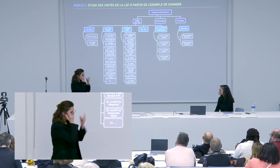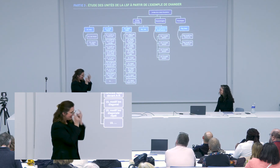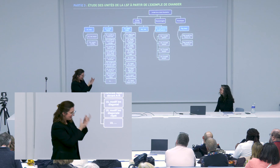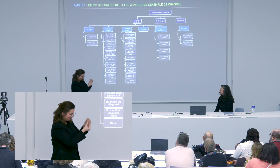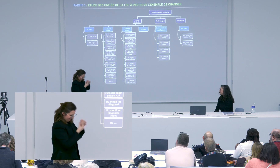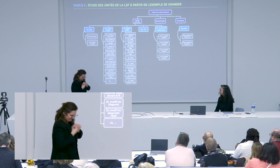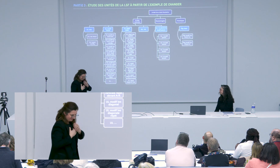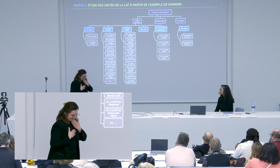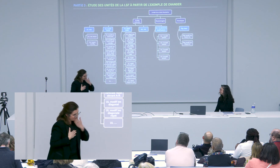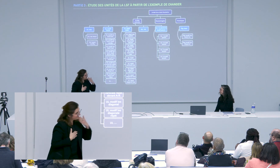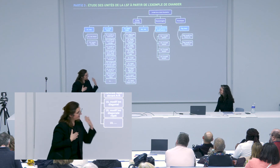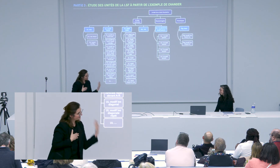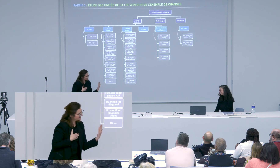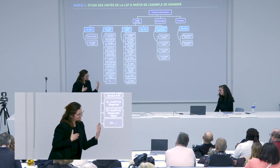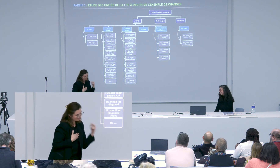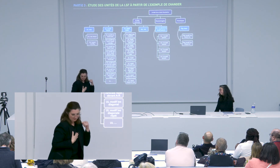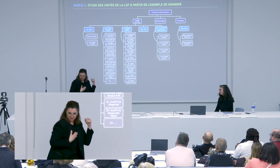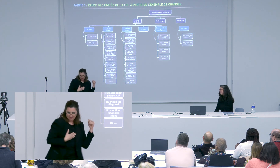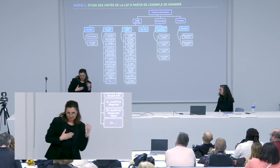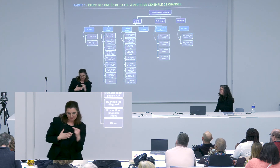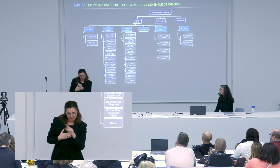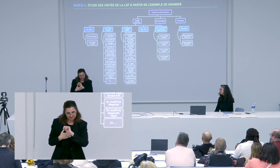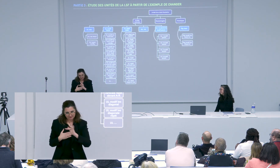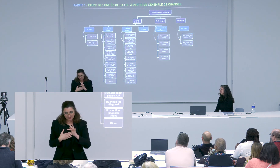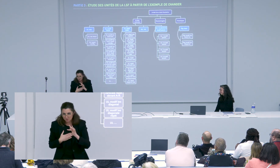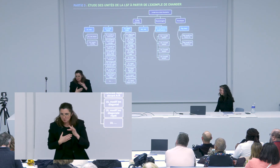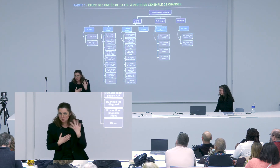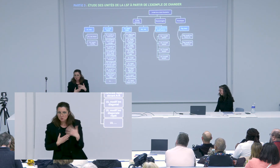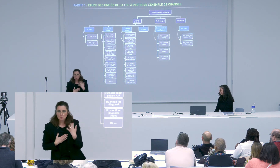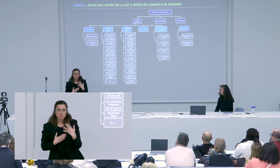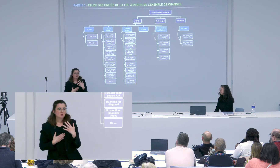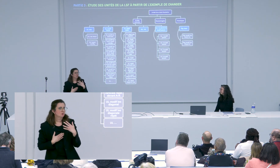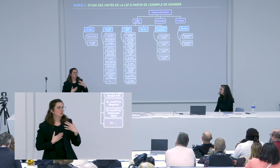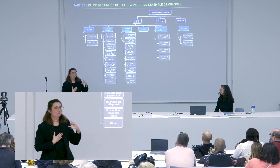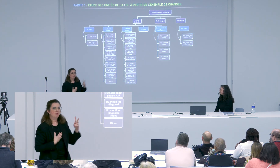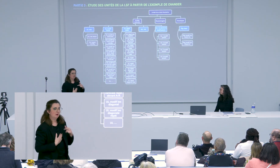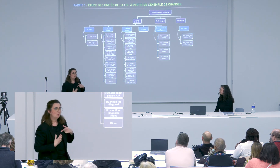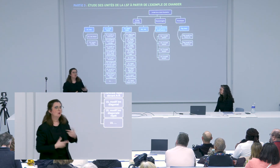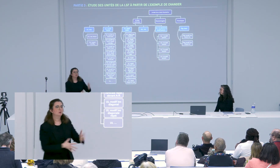tu nous donnes nourrit notre réflexion c'est un vrai cadeau que tu nous fais et je te remercie et